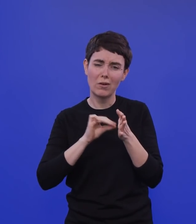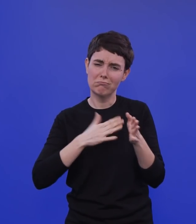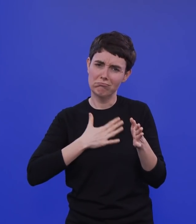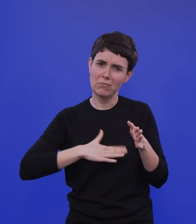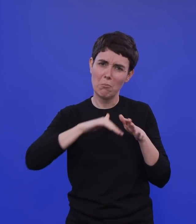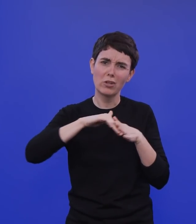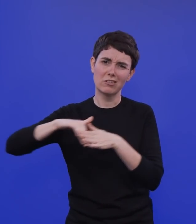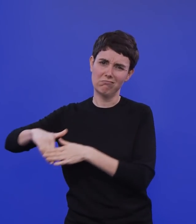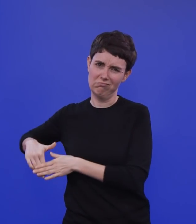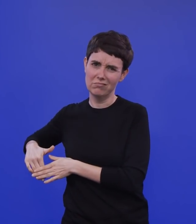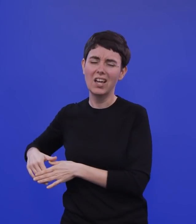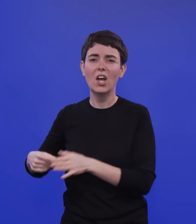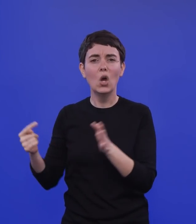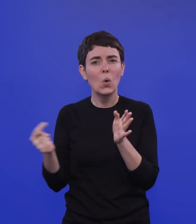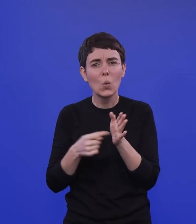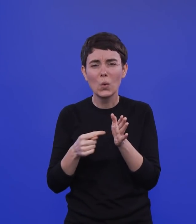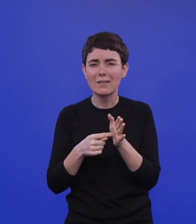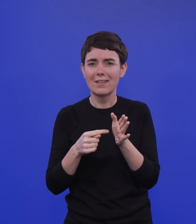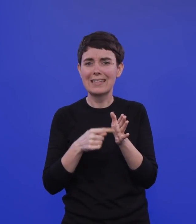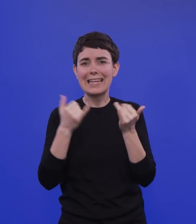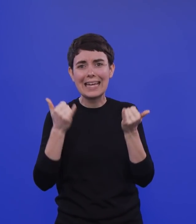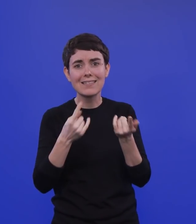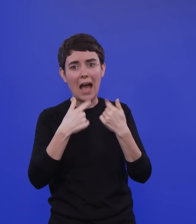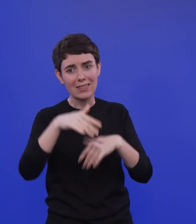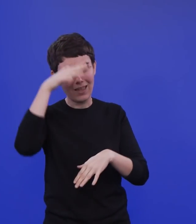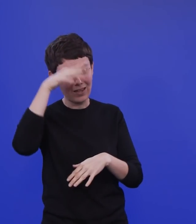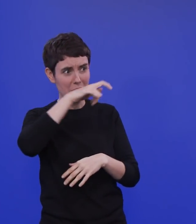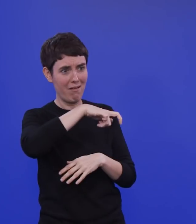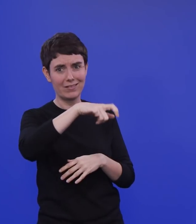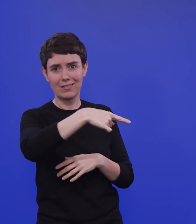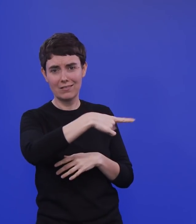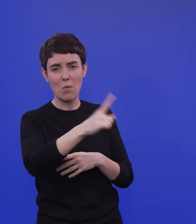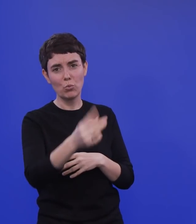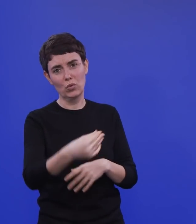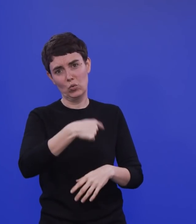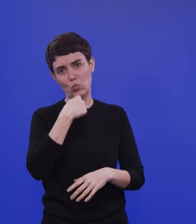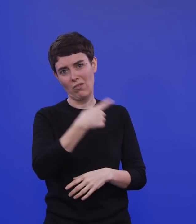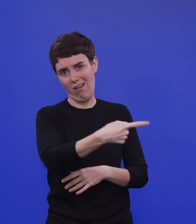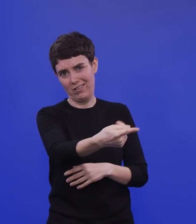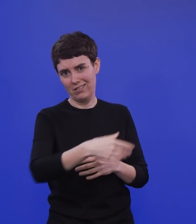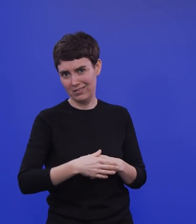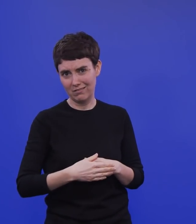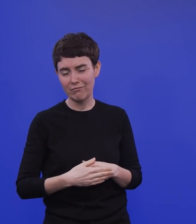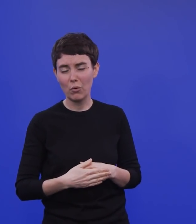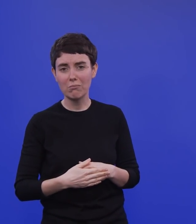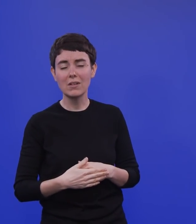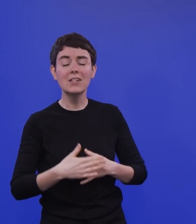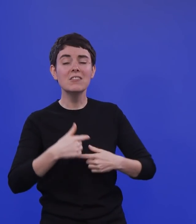weil es so viele andere Expertisen gibt, die jetzt eigentlich aufgefordert sind. es ist genau richtig,